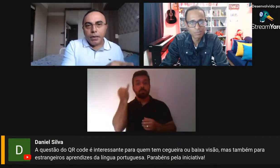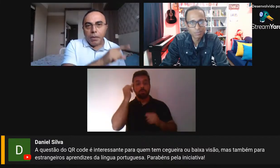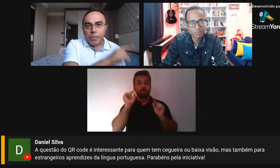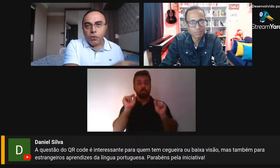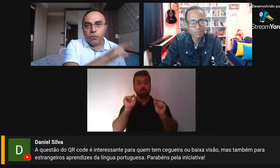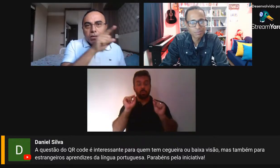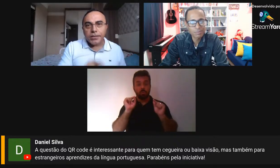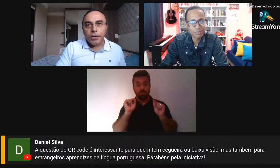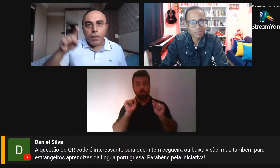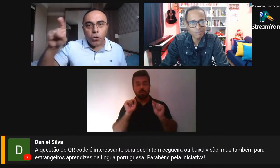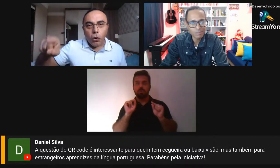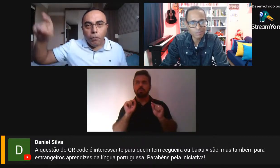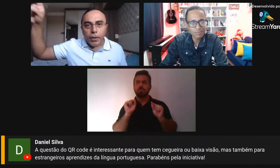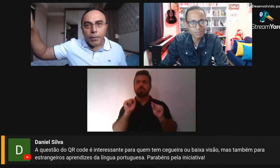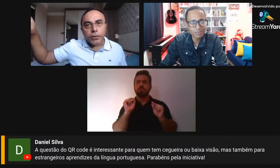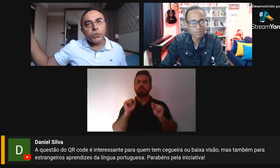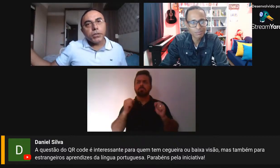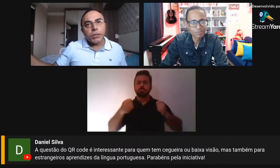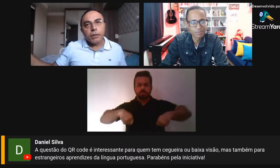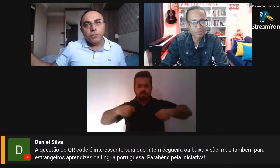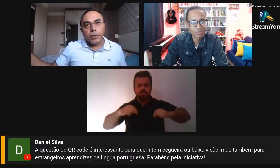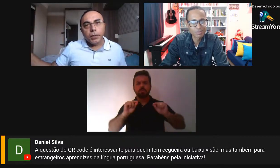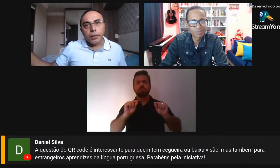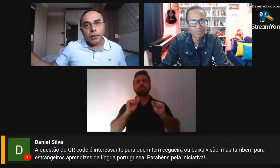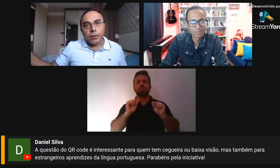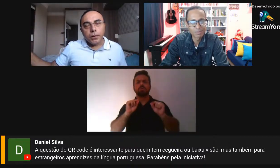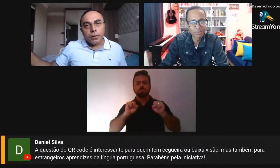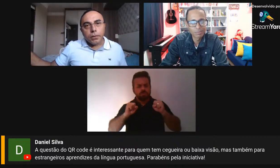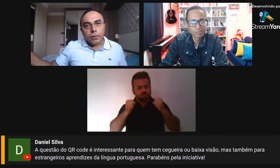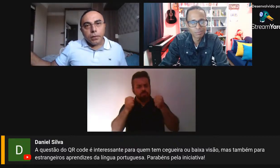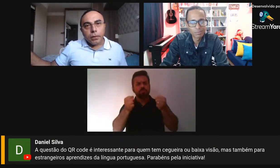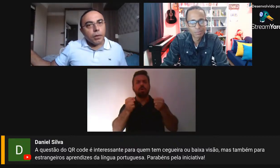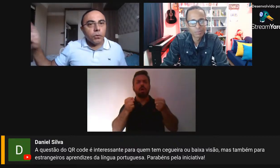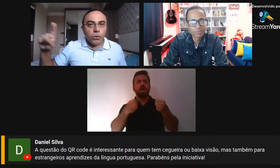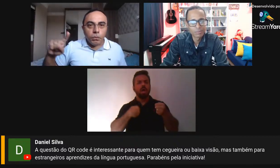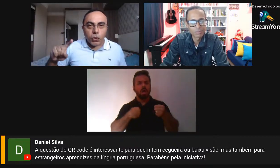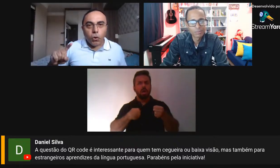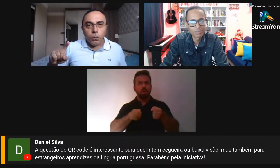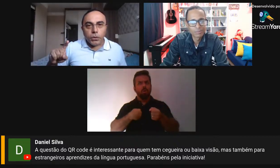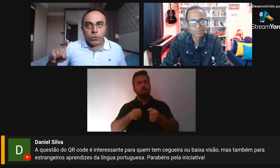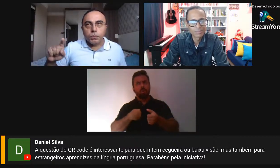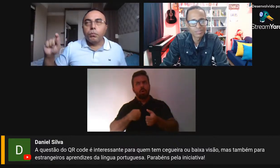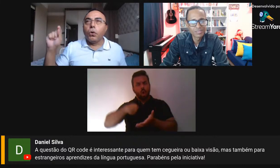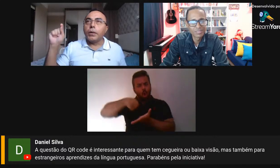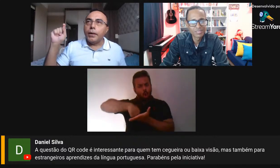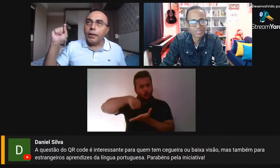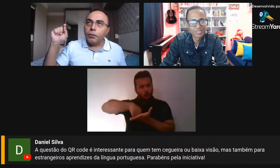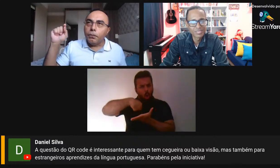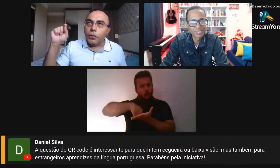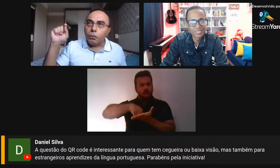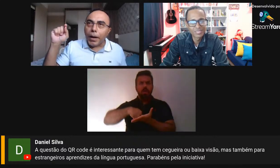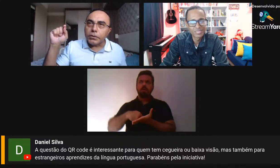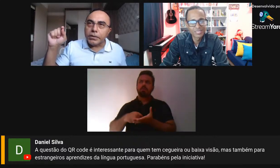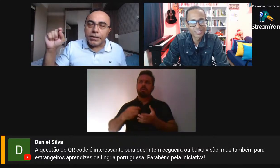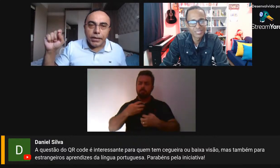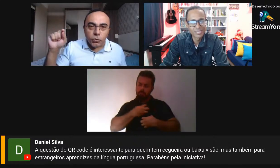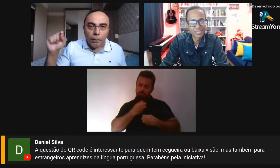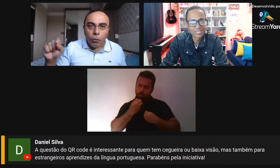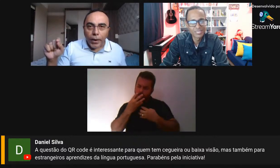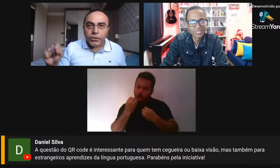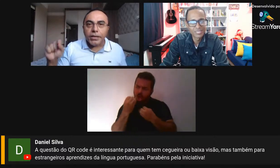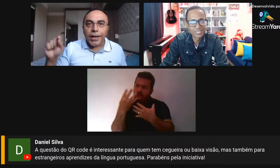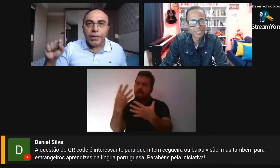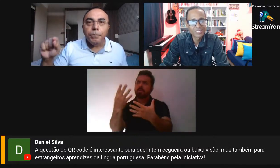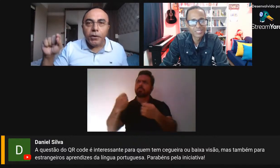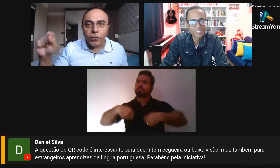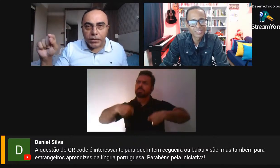todo poema meu vai ser o melhor poema que eu já escrevi. Eu não me cobro isso, porque eu parto dessa ideia de